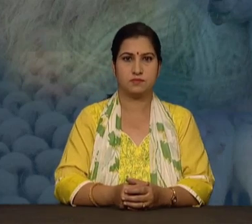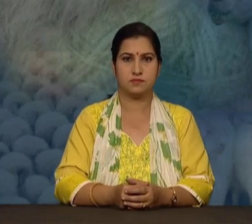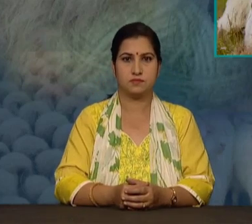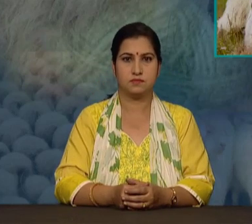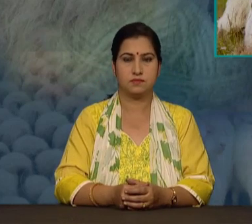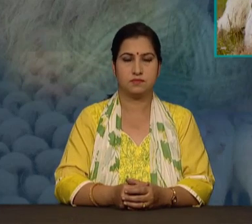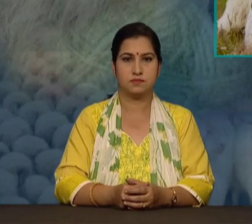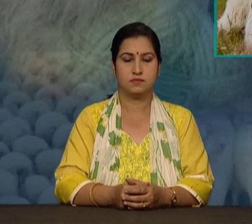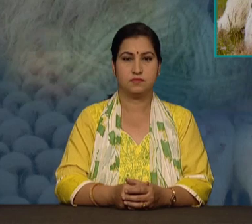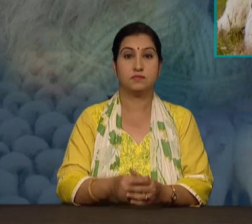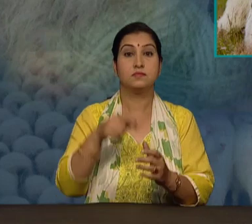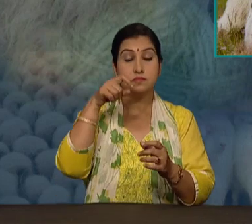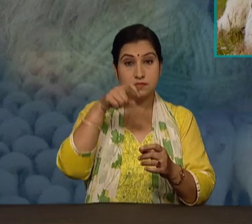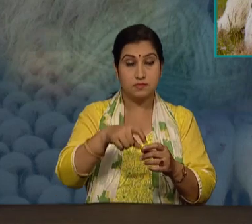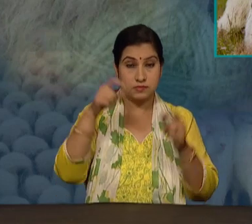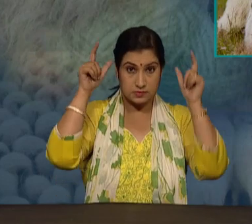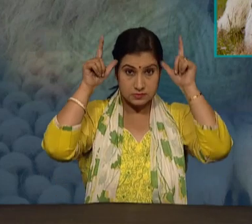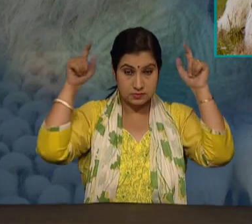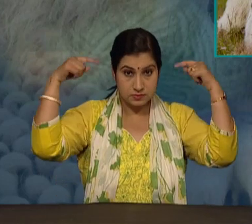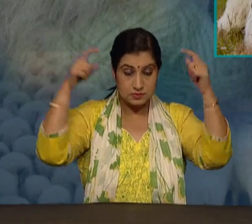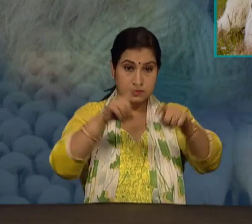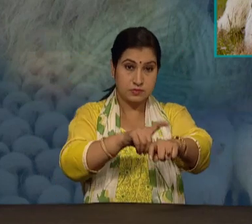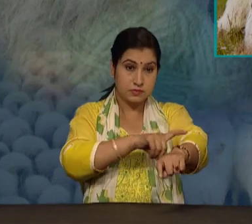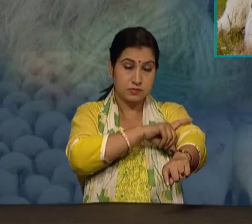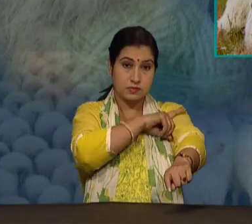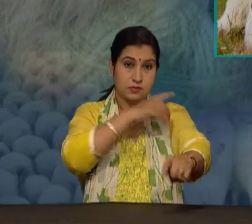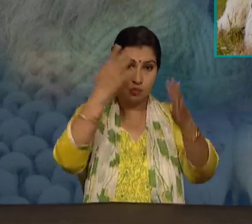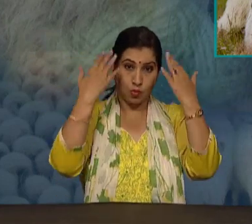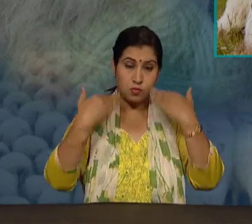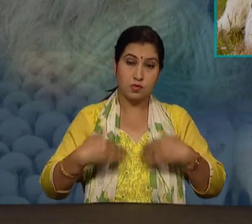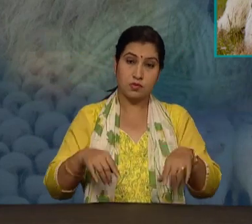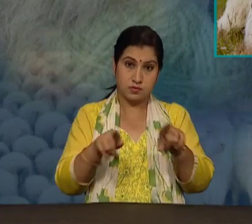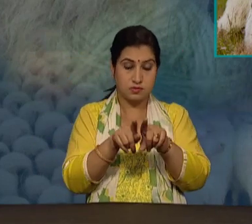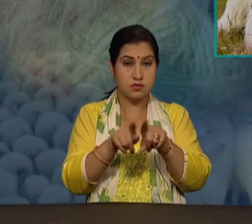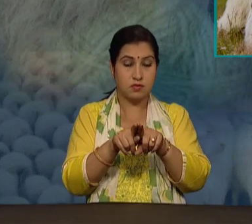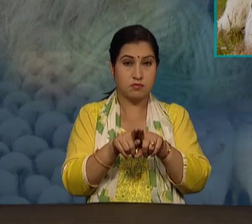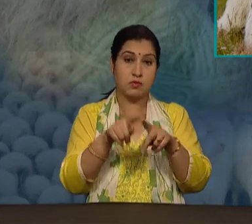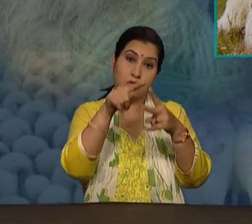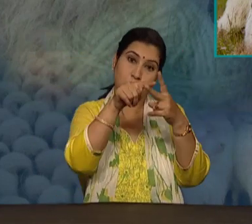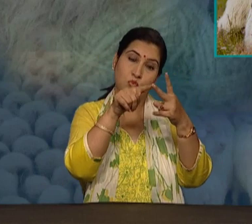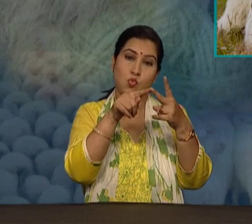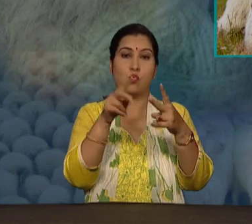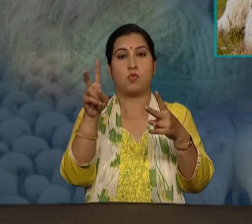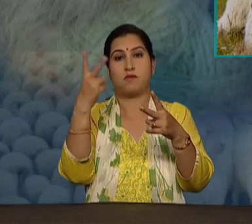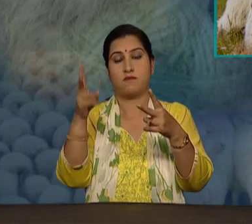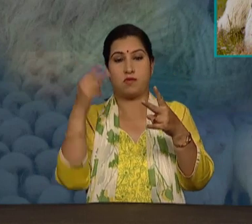इस भेड के शरीर पर भी दो प्रकार के बाल होते हैं